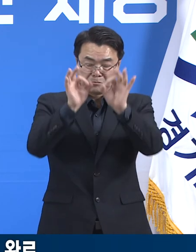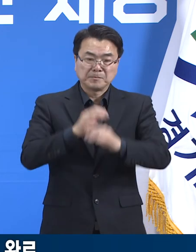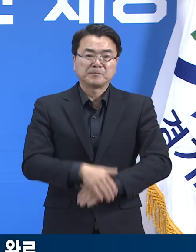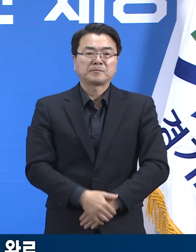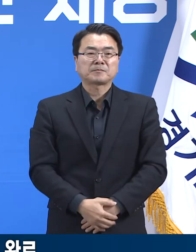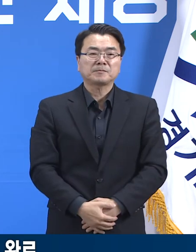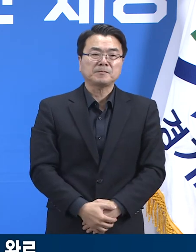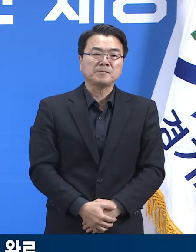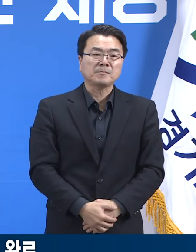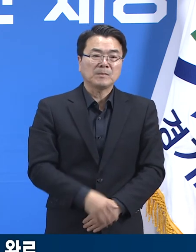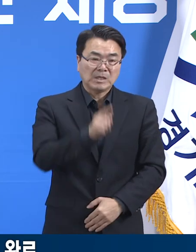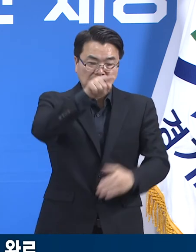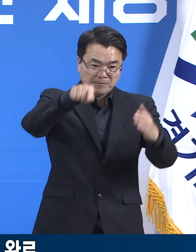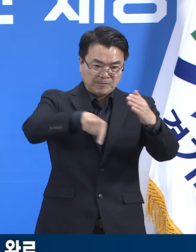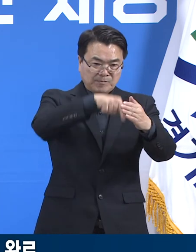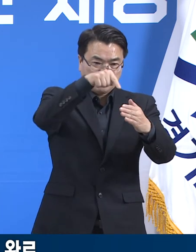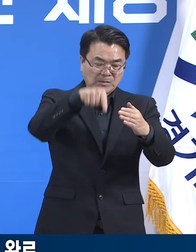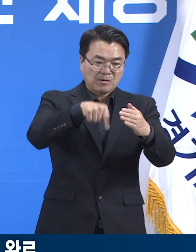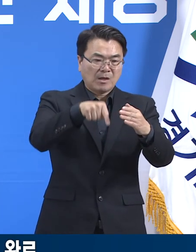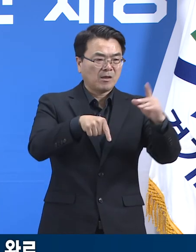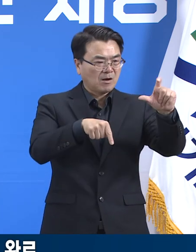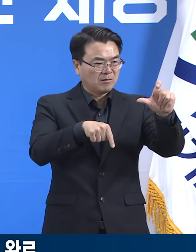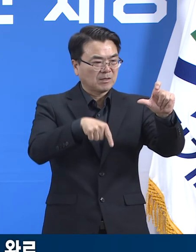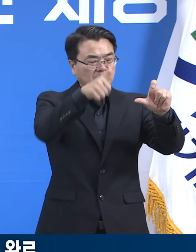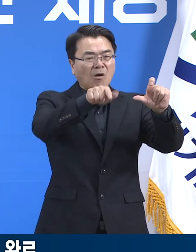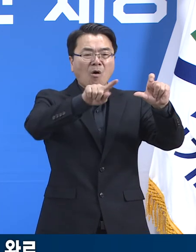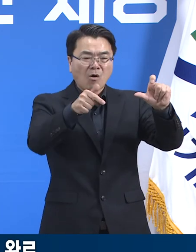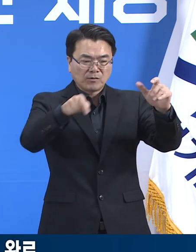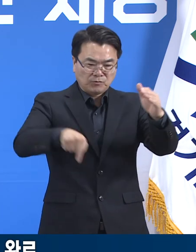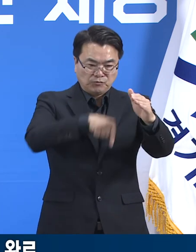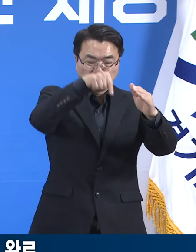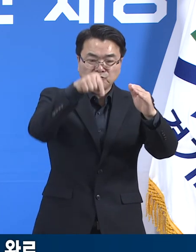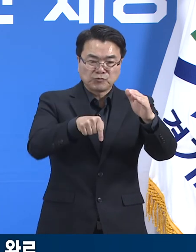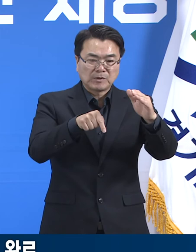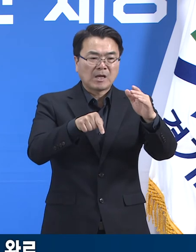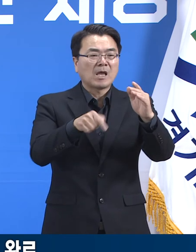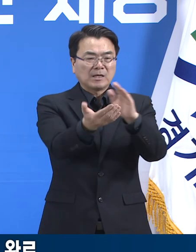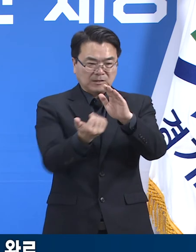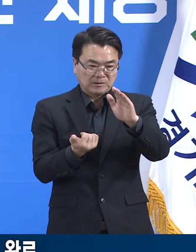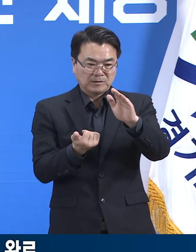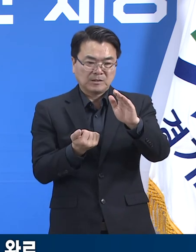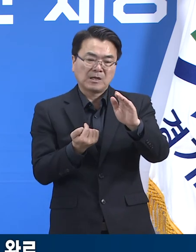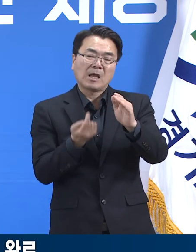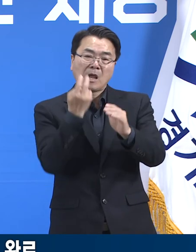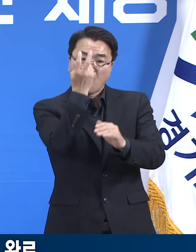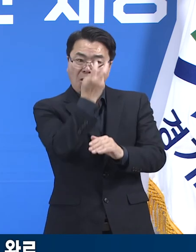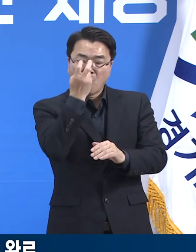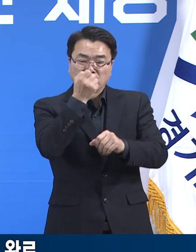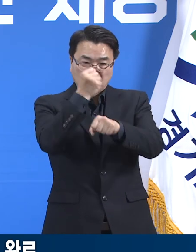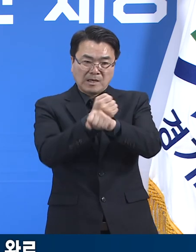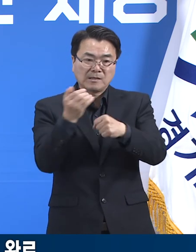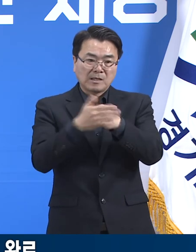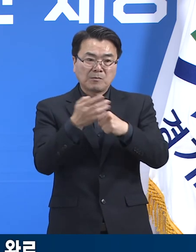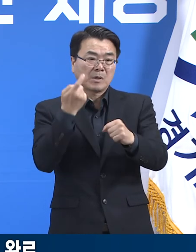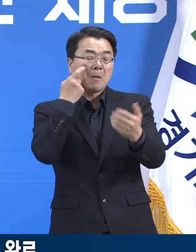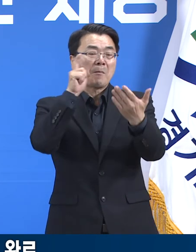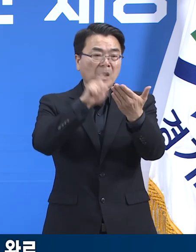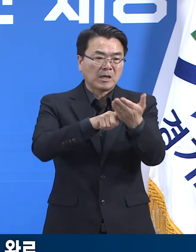사례 15건 중 선제검사를 통해 집단 감염을 인지한 경우가 11건으로 대다수를 차지했습니다.